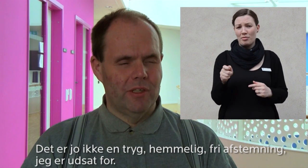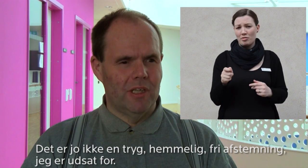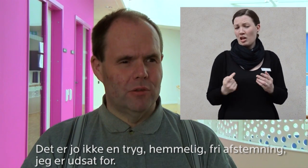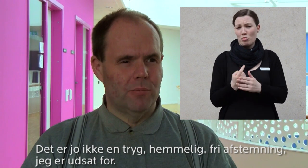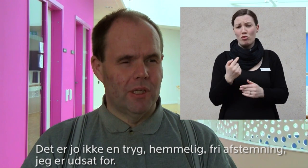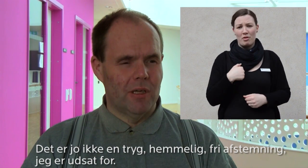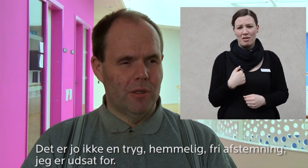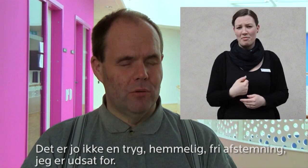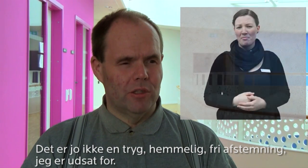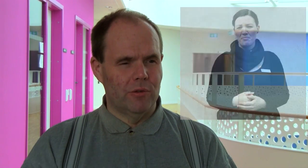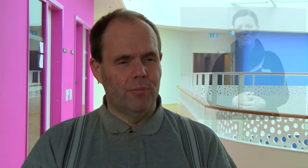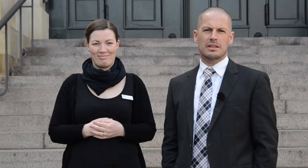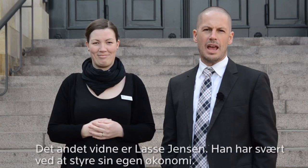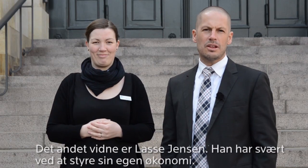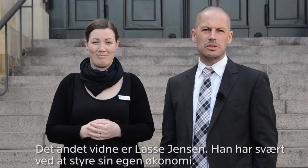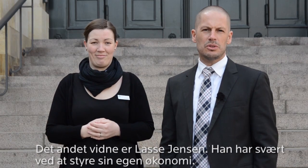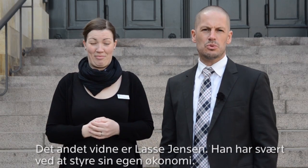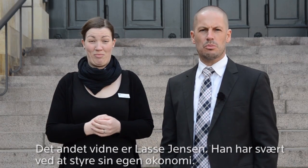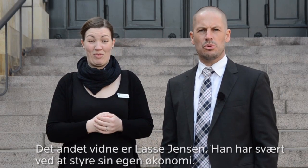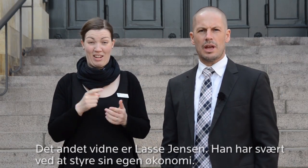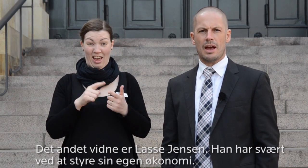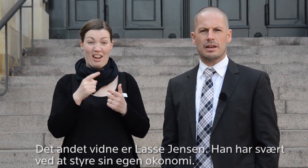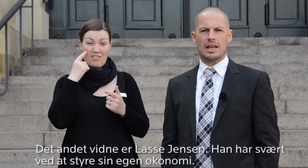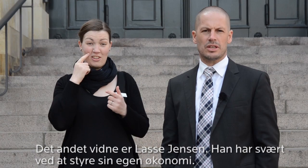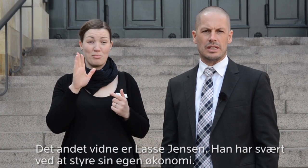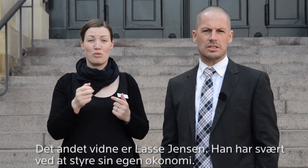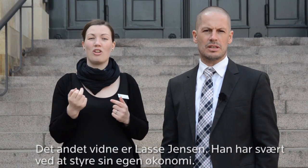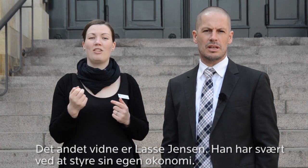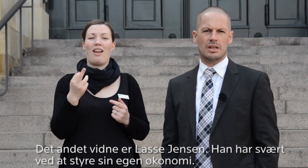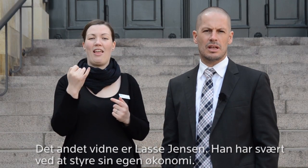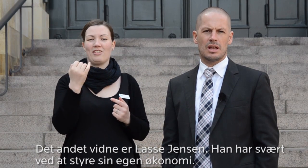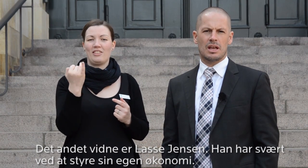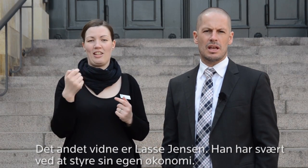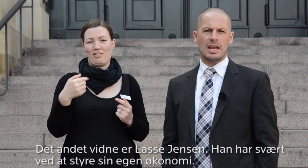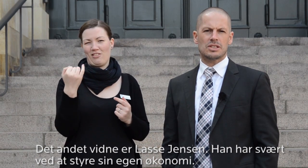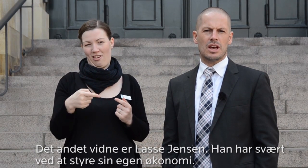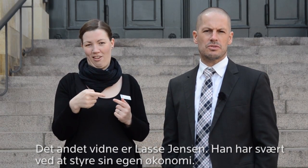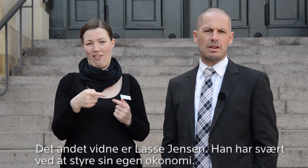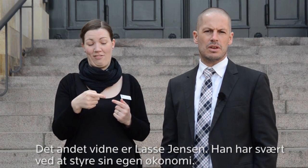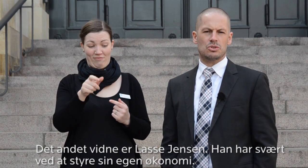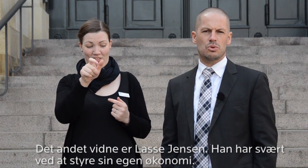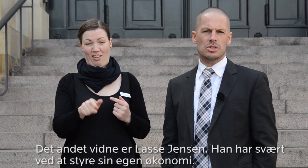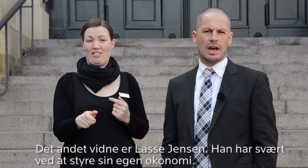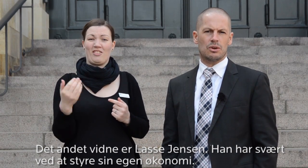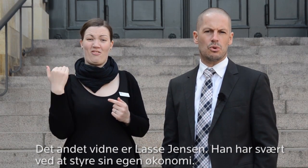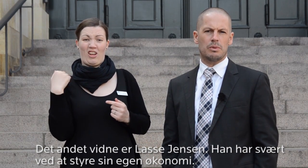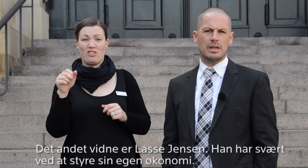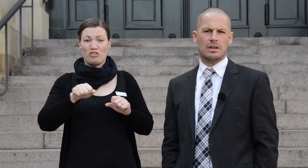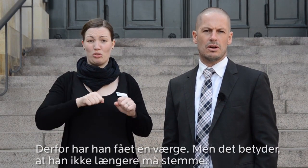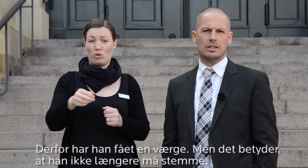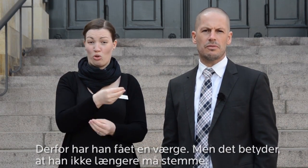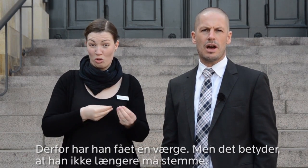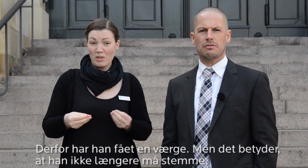hemmelig, fri afstemning, jeg dermed er udsat for. Det andet vidne, du skal møde, er Lasse Jensen. Lasse har svært ved at styre sin egen